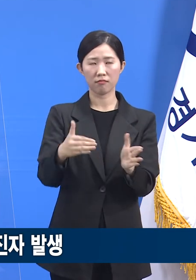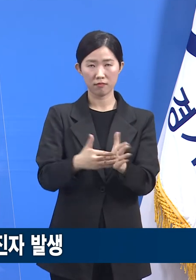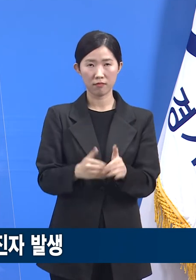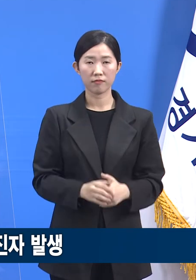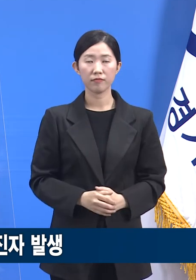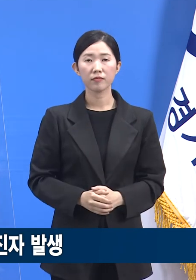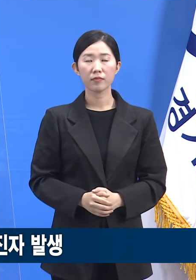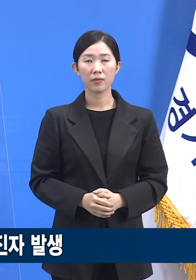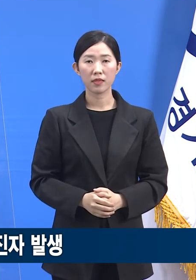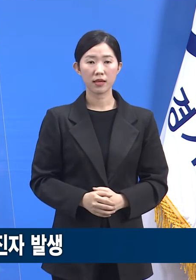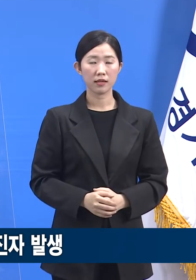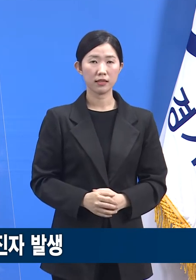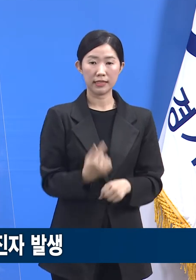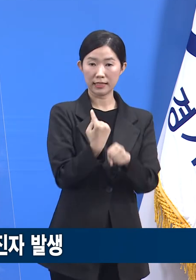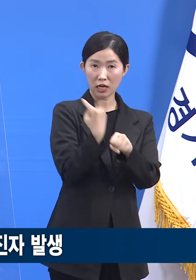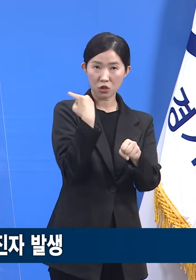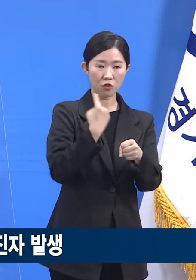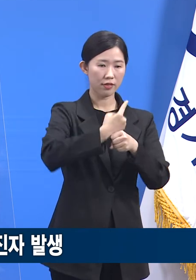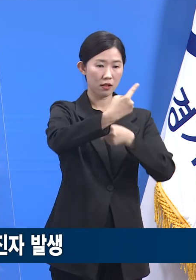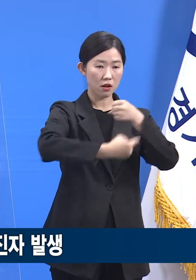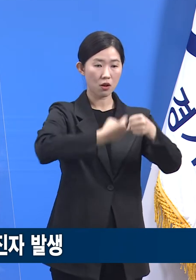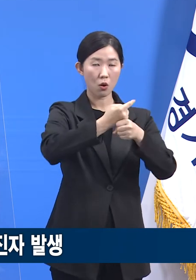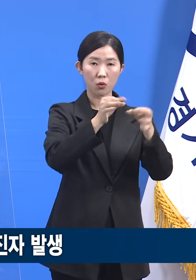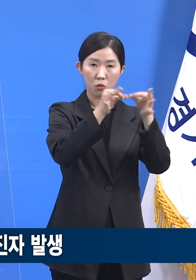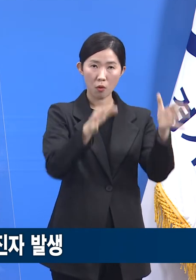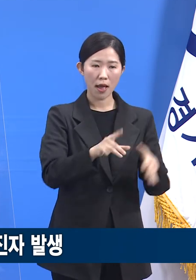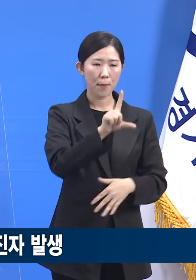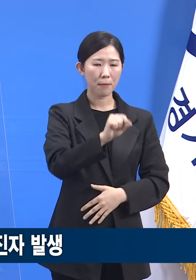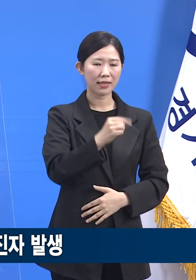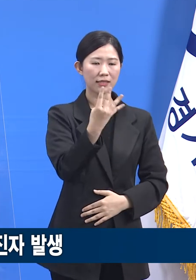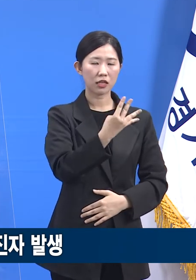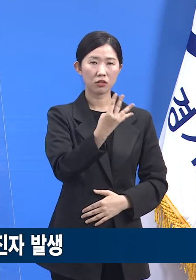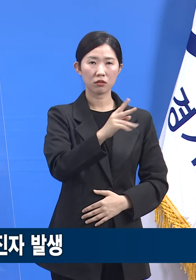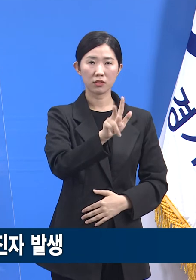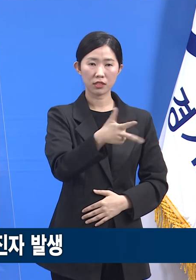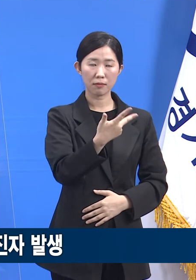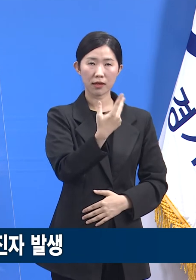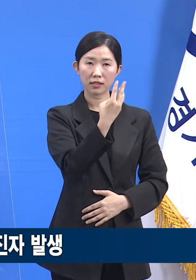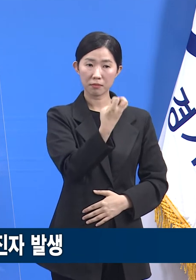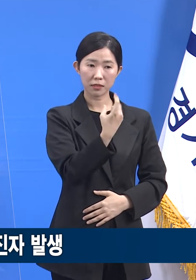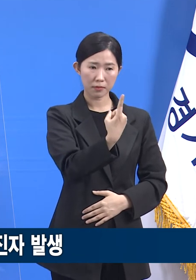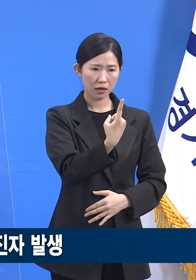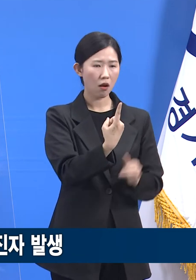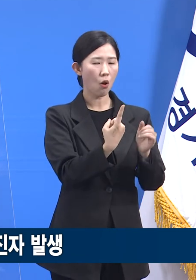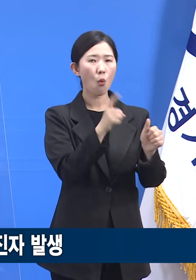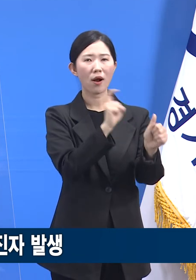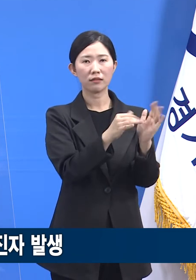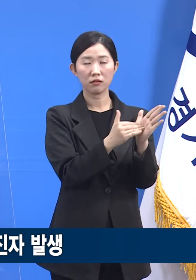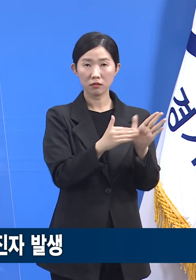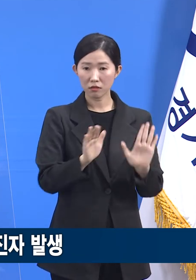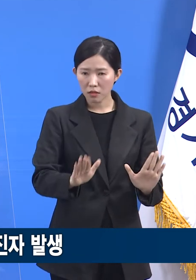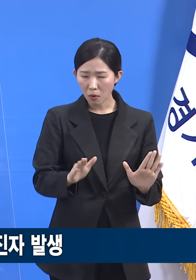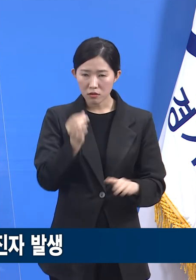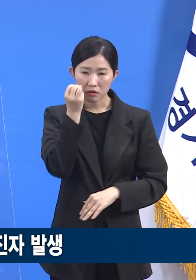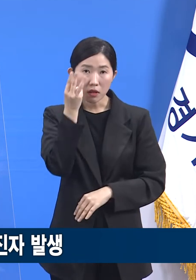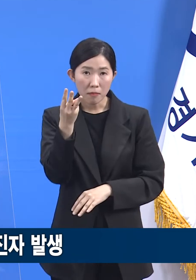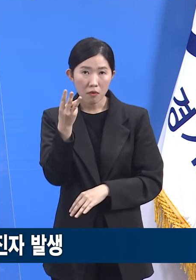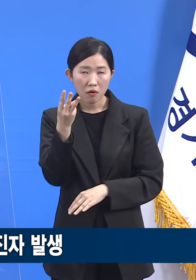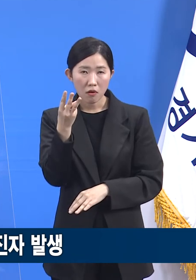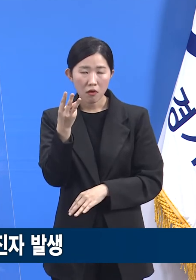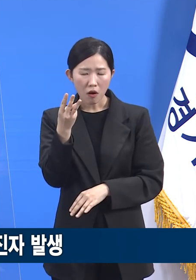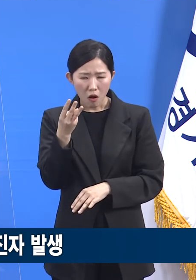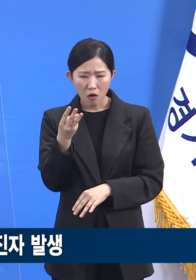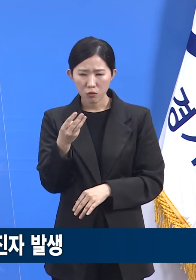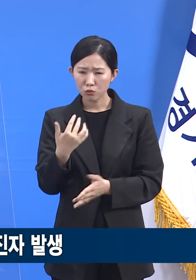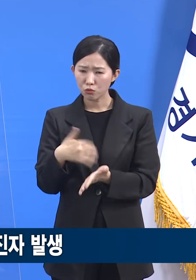2020년 1년 동안 1만 4,735명의 도내 확진자 숫자와 비교할 때 이번 분기는 약